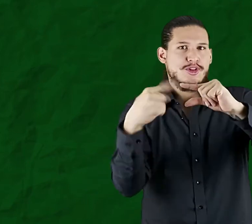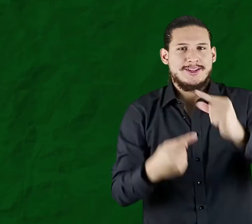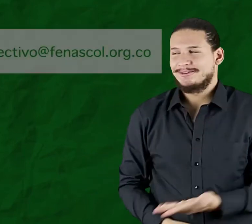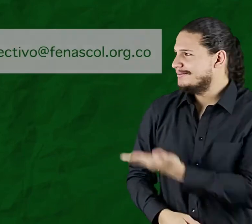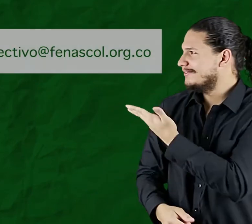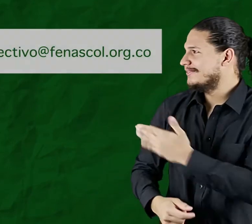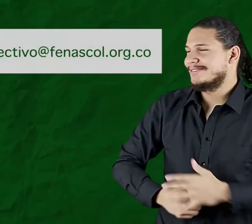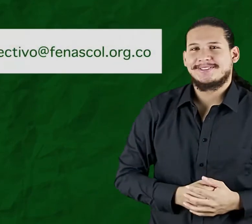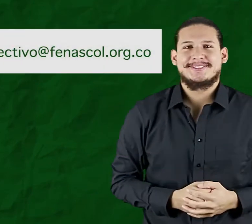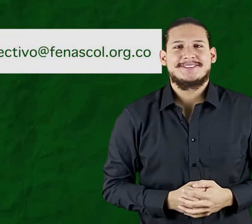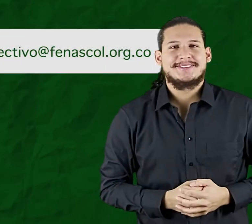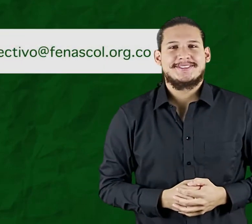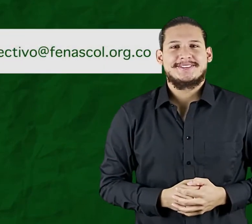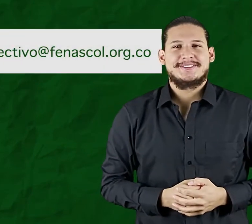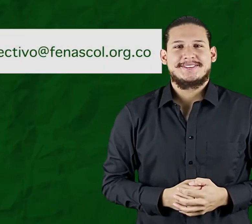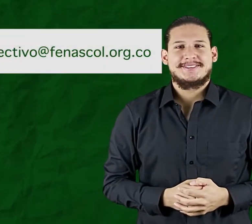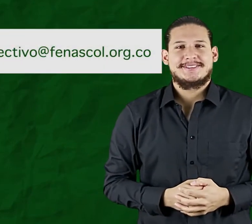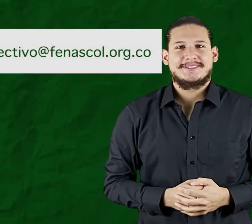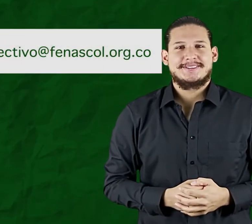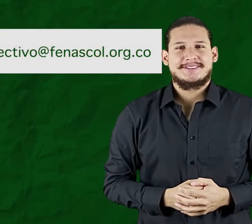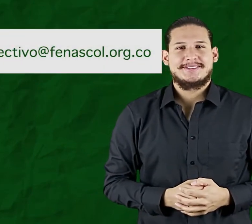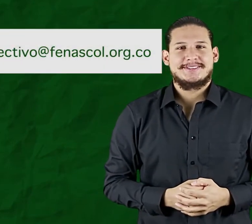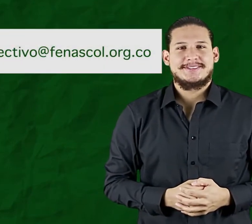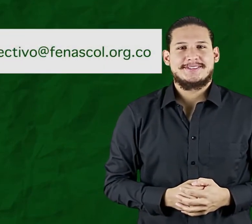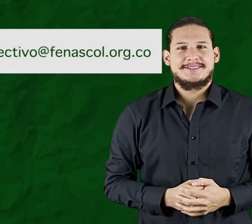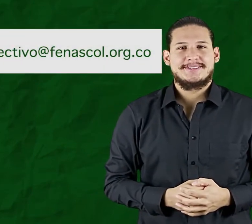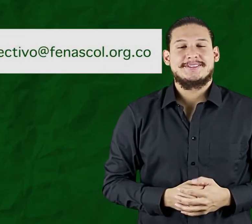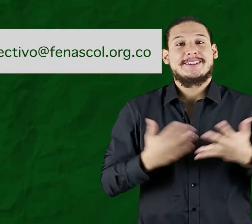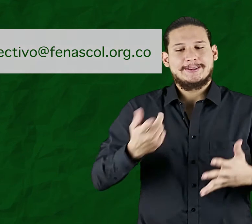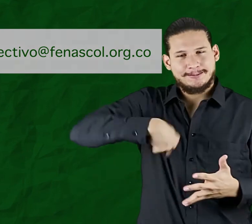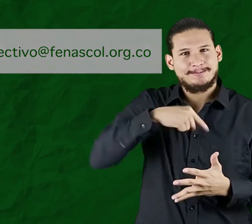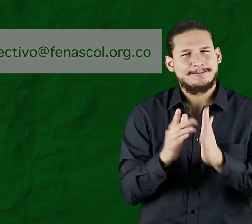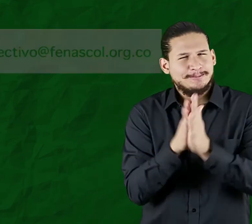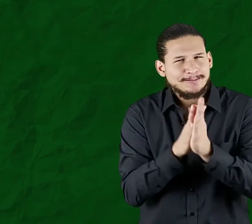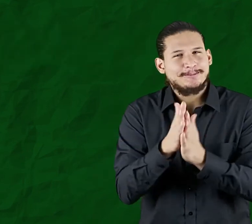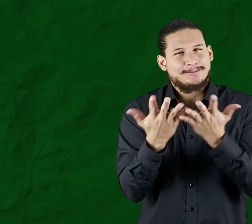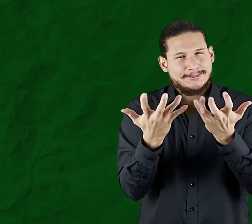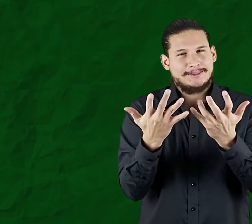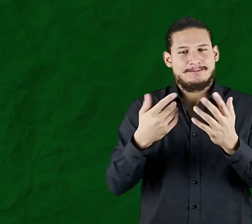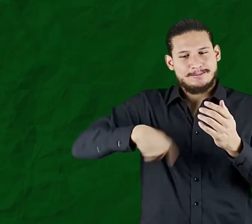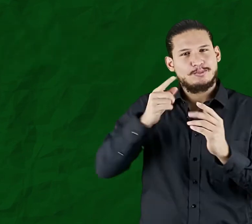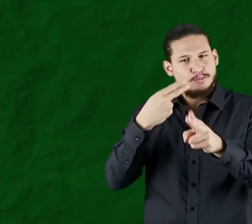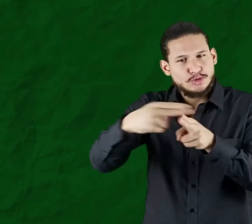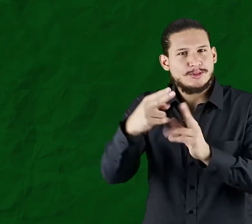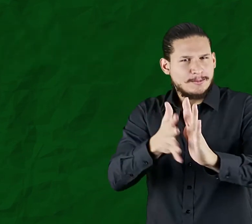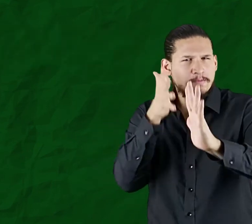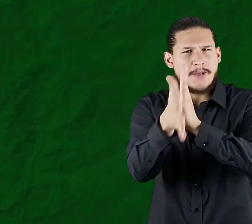y comunidad sorda en general a través del siguiente correo electrónico? Estamos dichosos de poder darles información